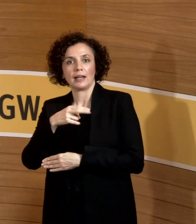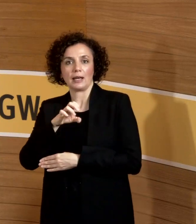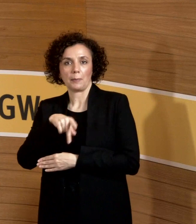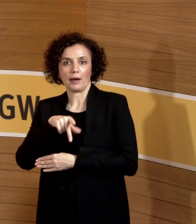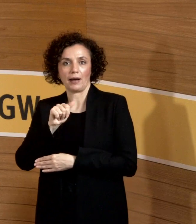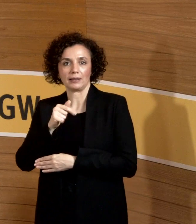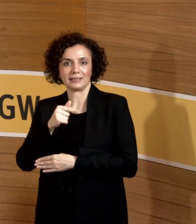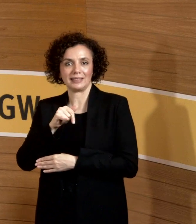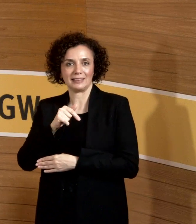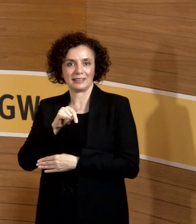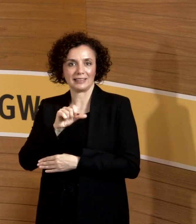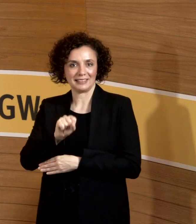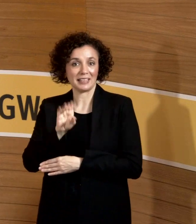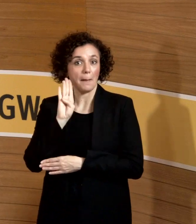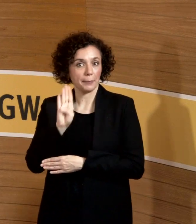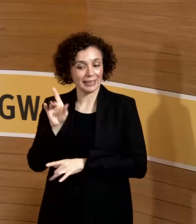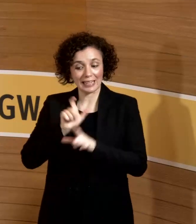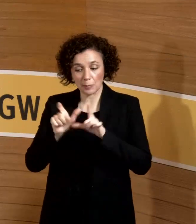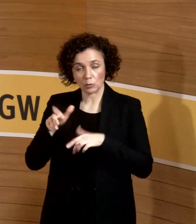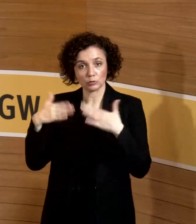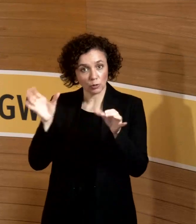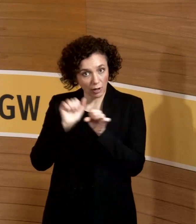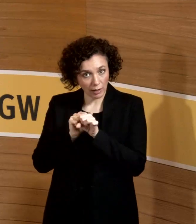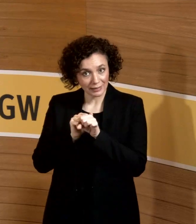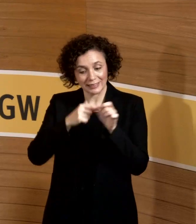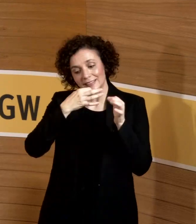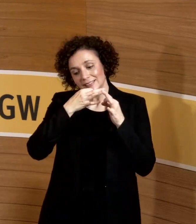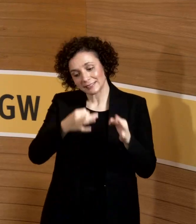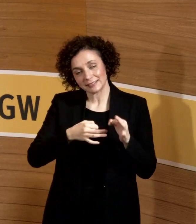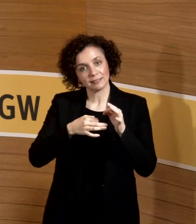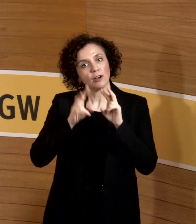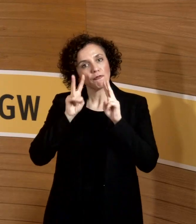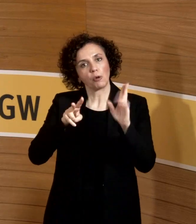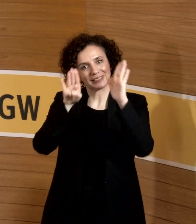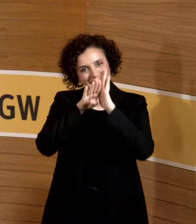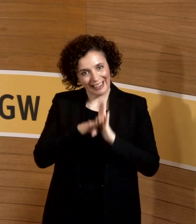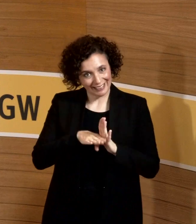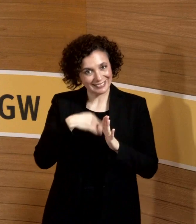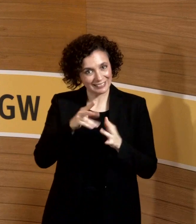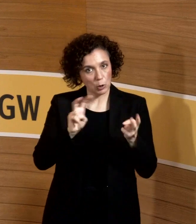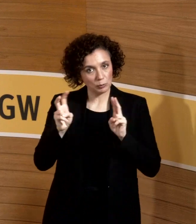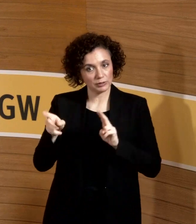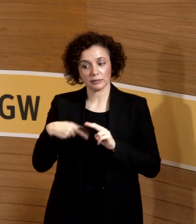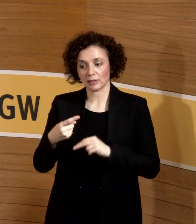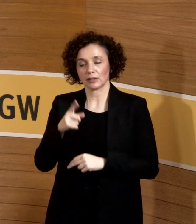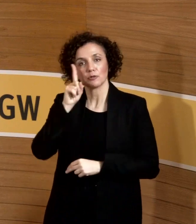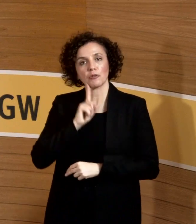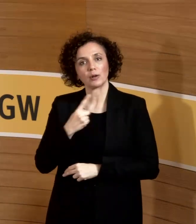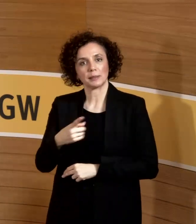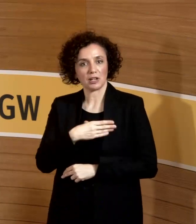wenn man das umsetzt, kann es stillender auch weiter operieren. Und das